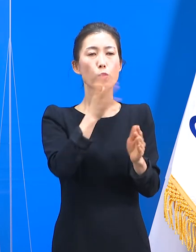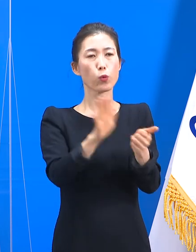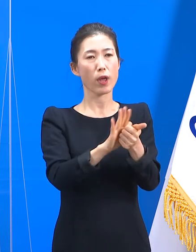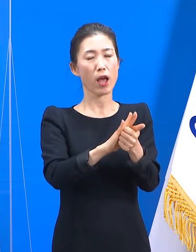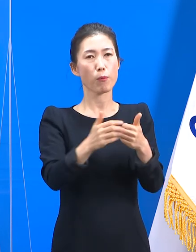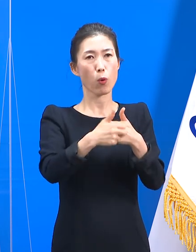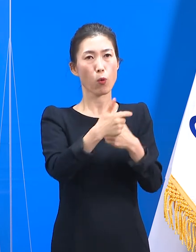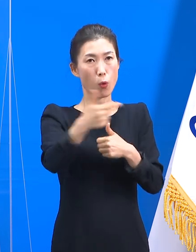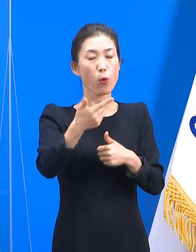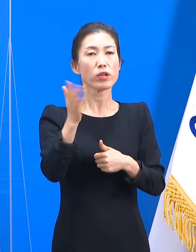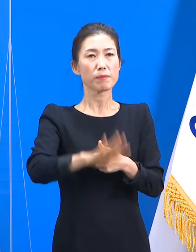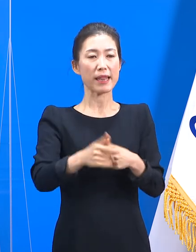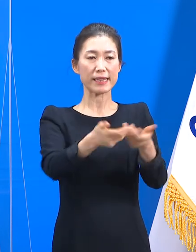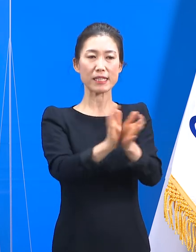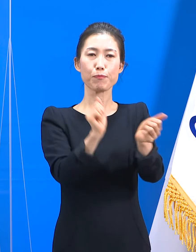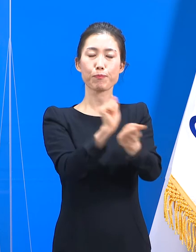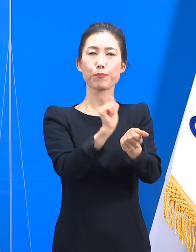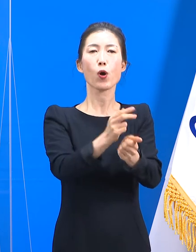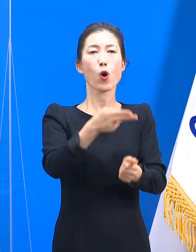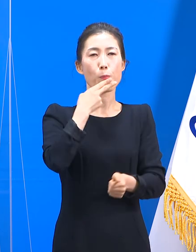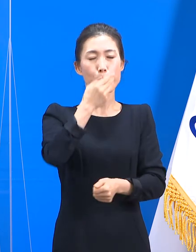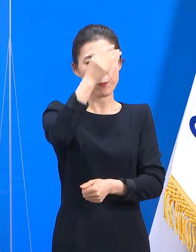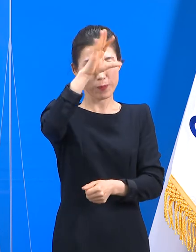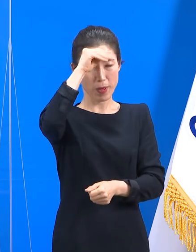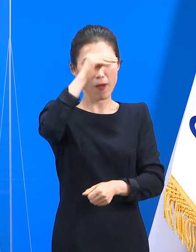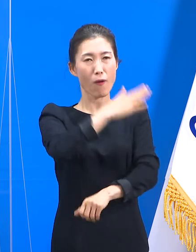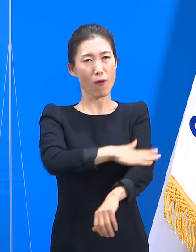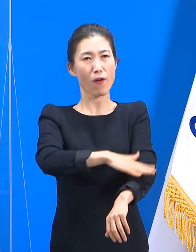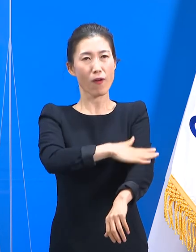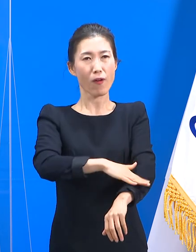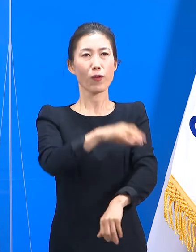집단 감염으로 확산되지 않은 모범 사례입니다.